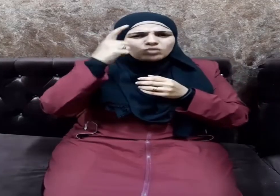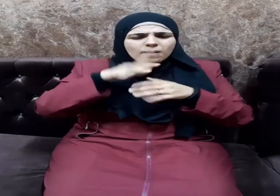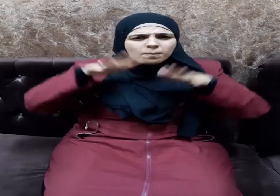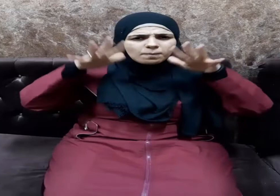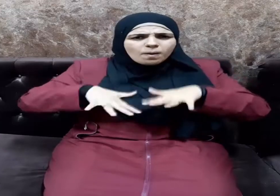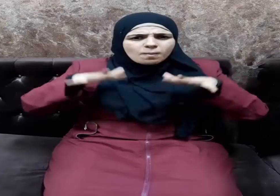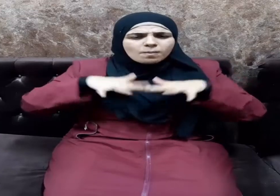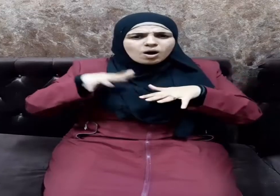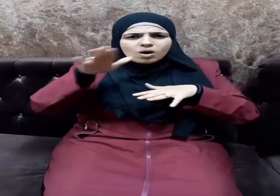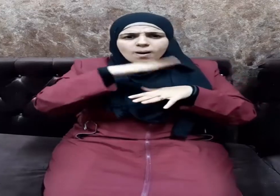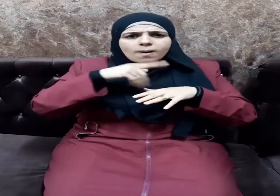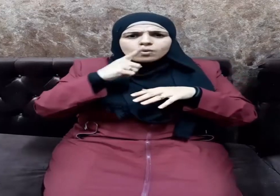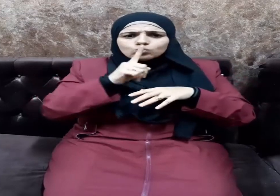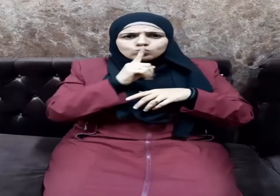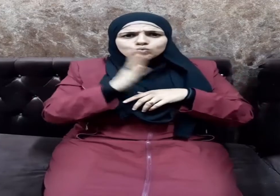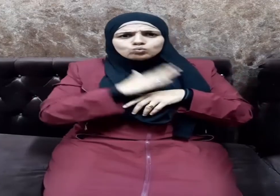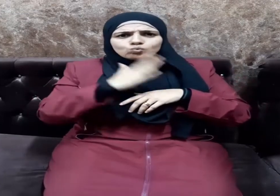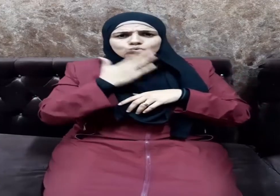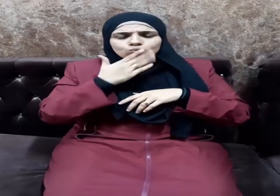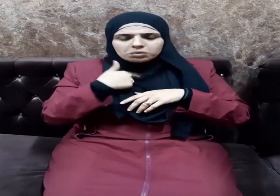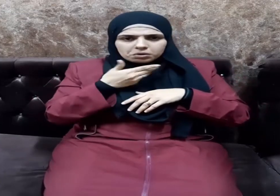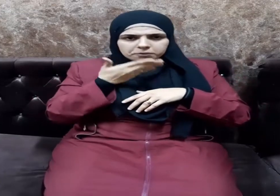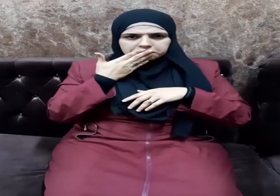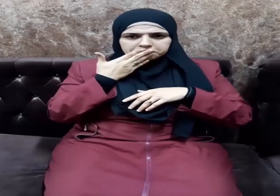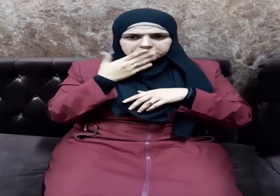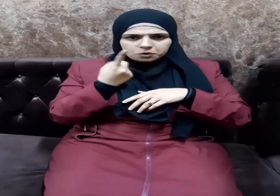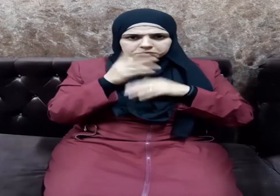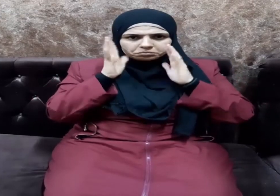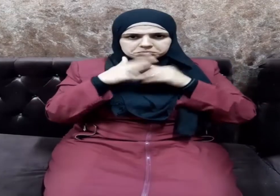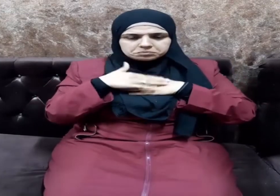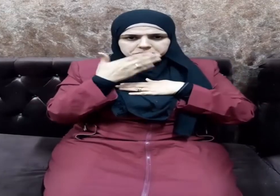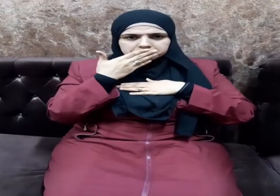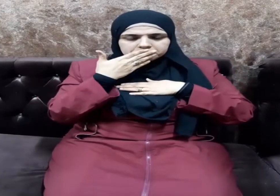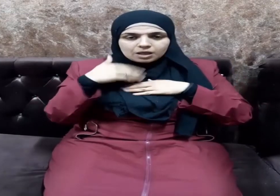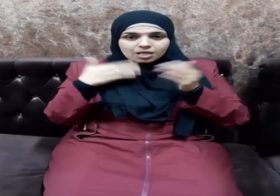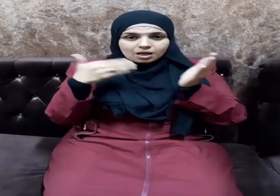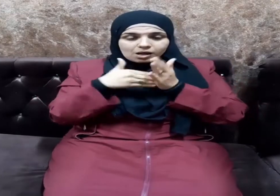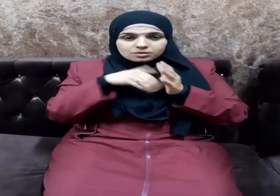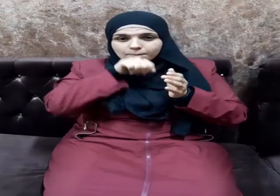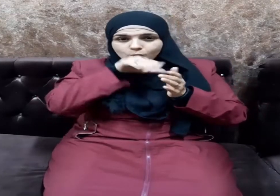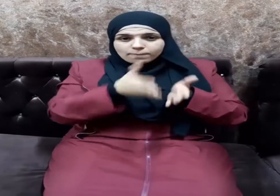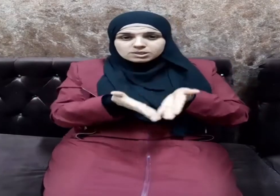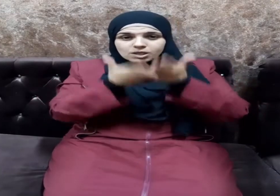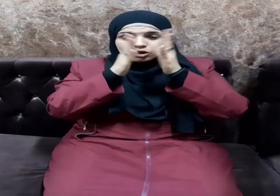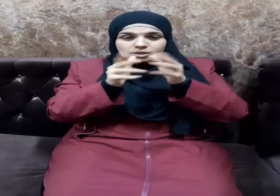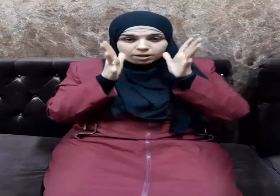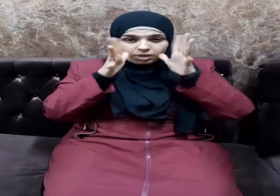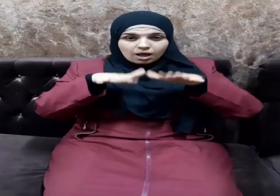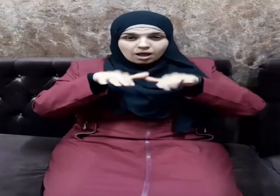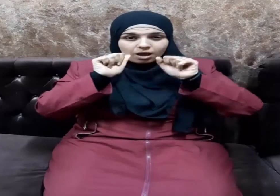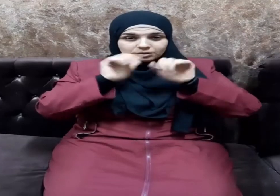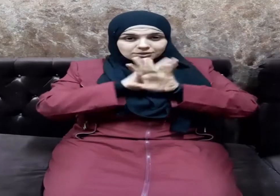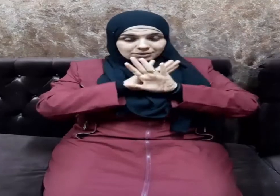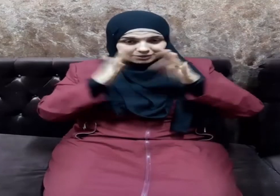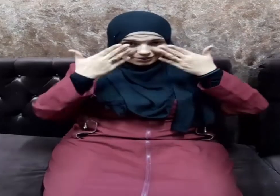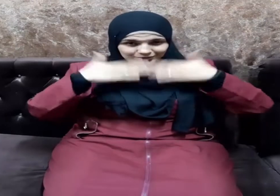يصمتونني سكت فلما صلى رسول الله صلى الله عليه